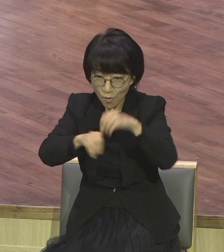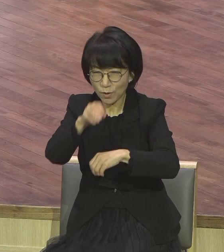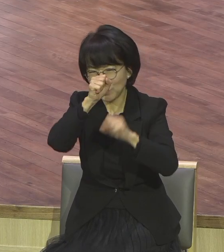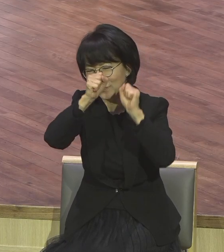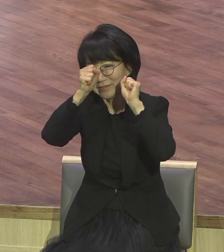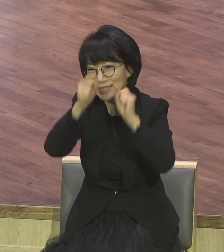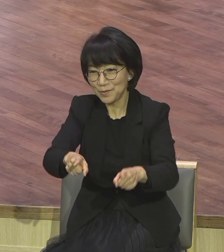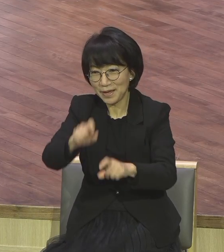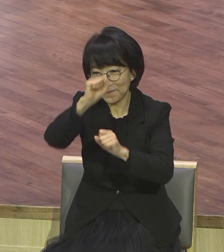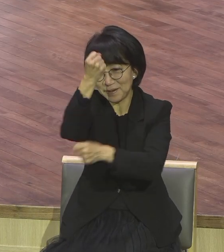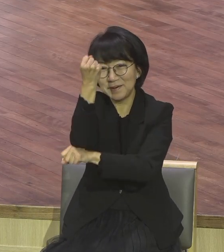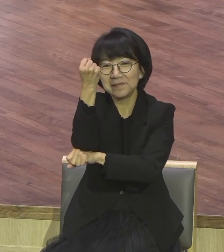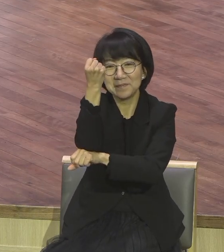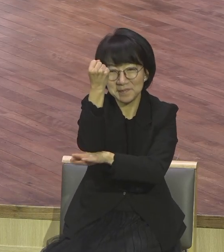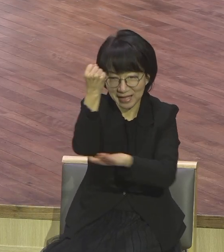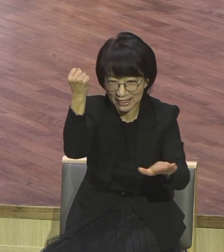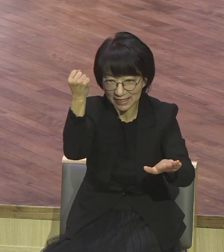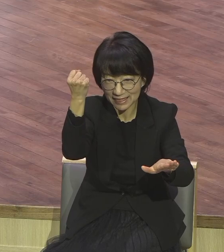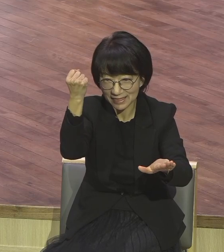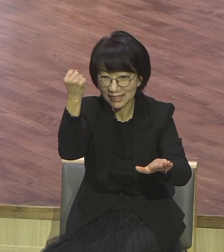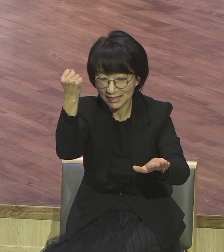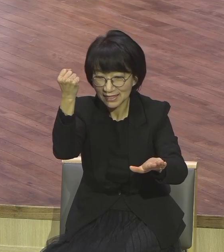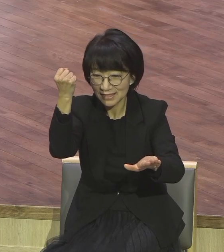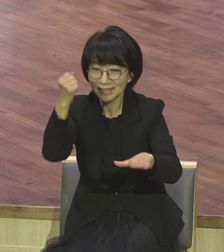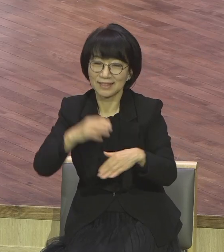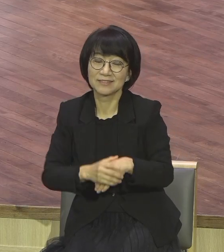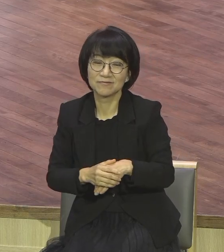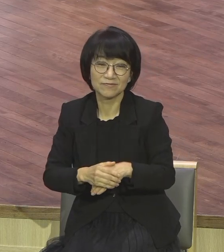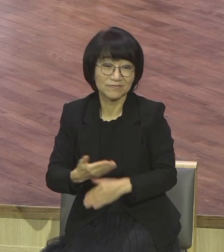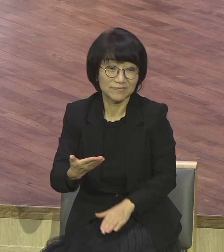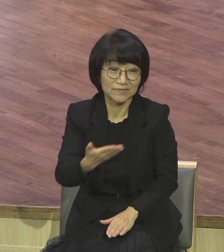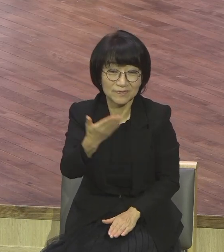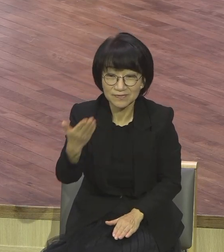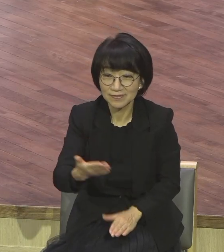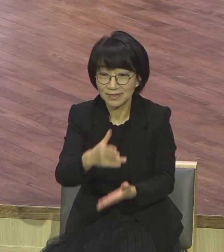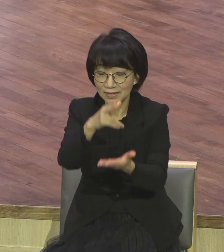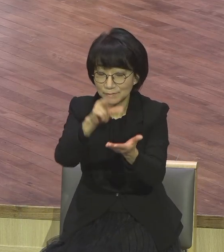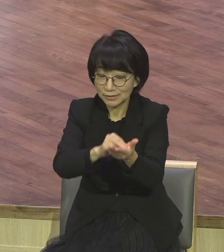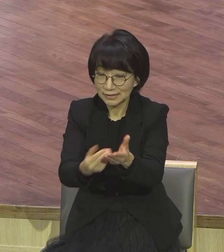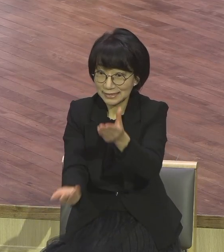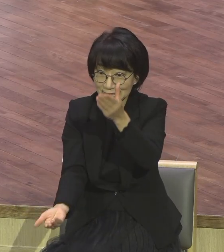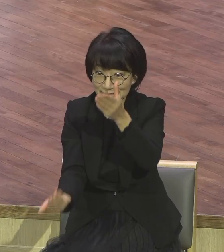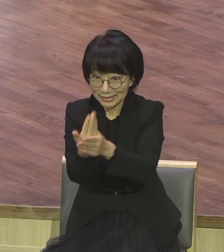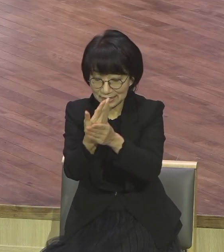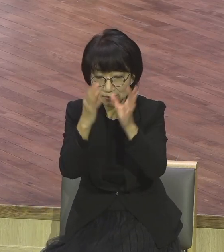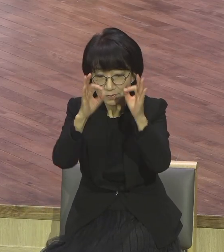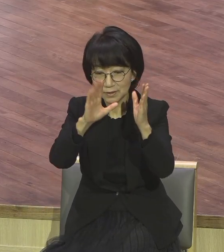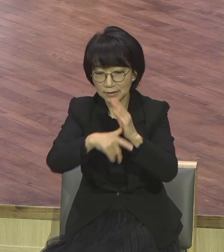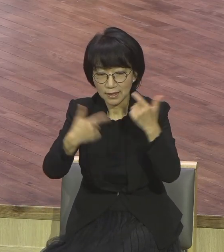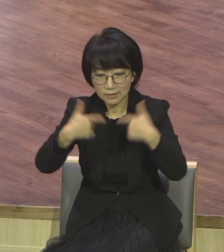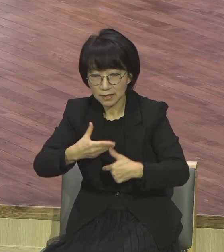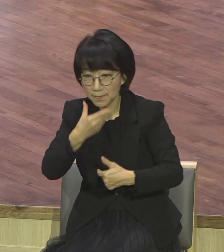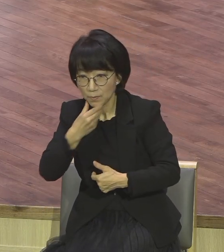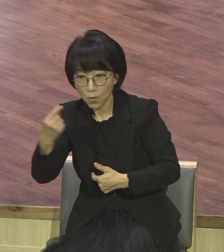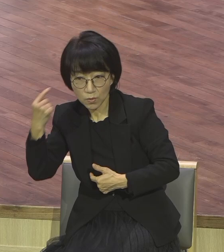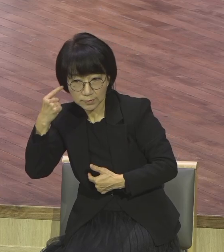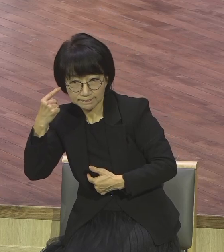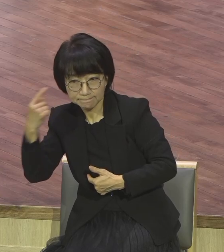우리 영계 모든 신경을 말씀을 통해서 모든 사건 문제를 보금적인 눈으로 바라보고 생명살리는